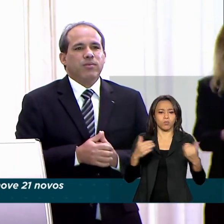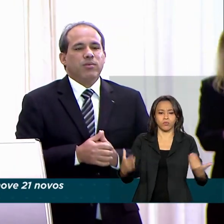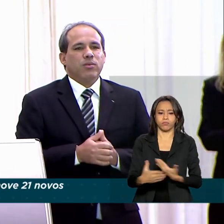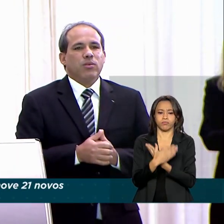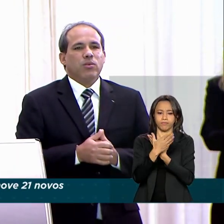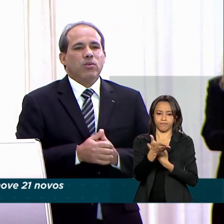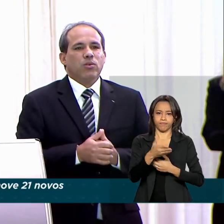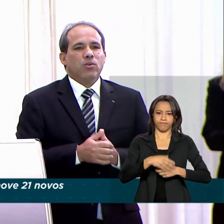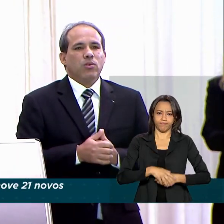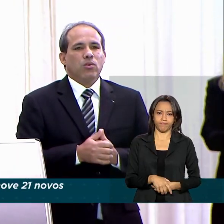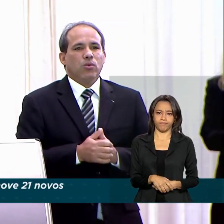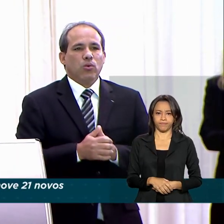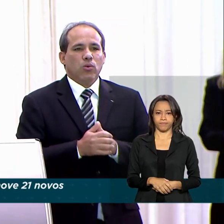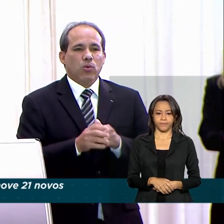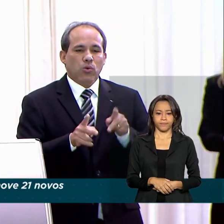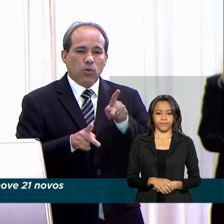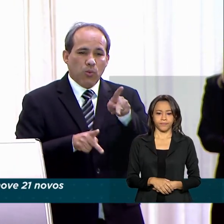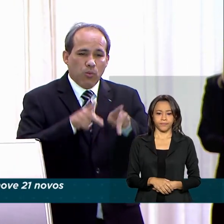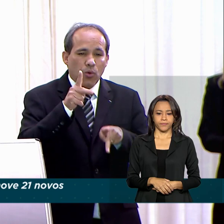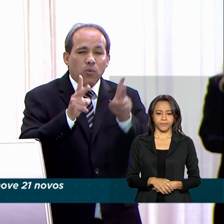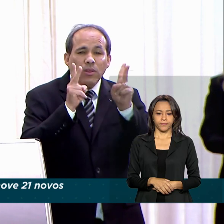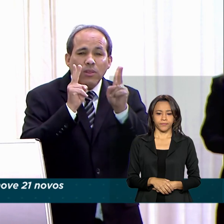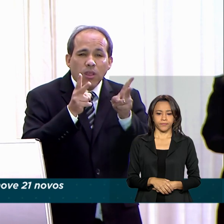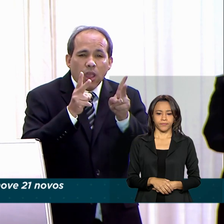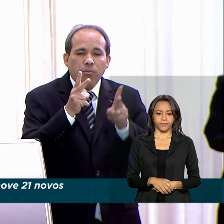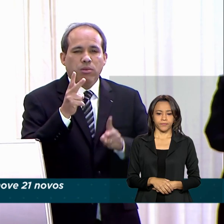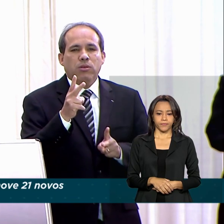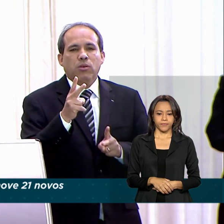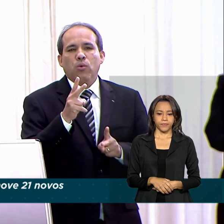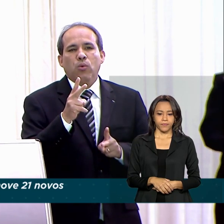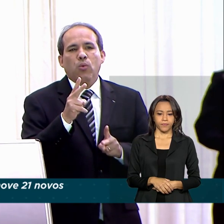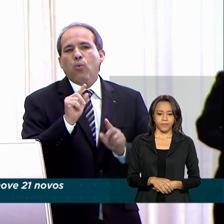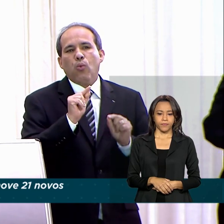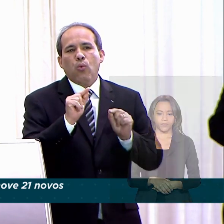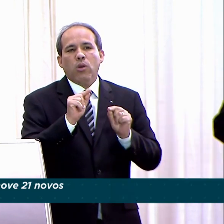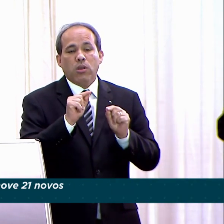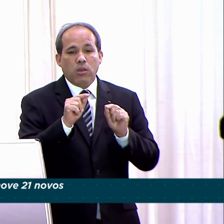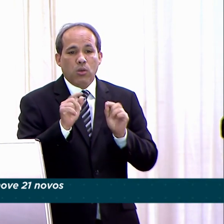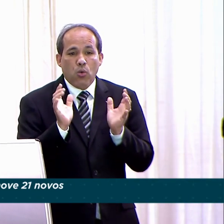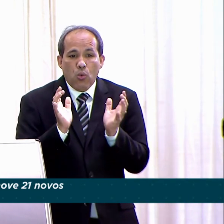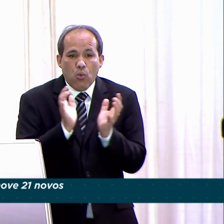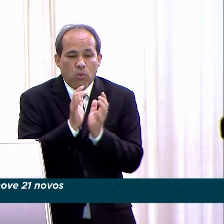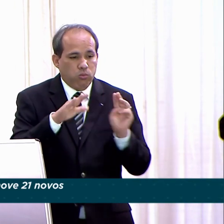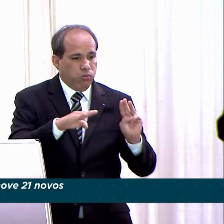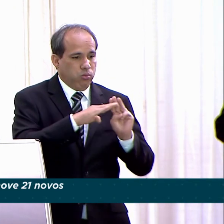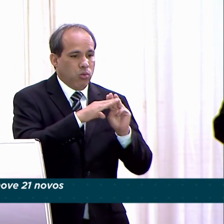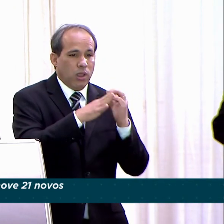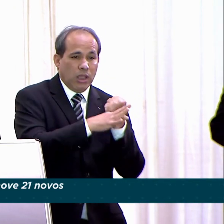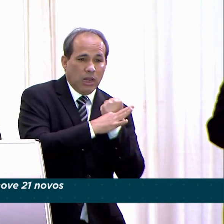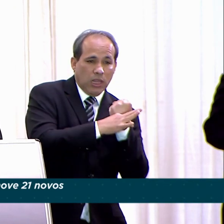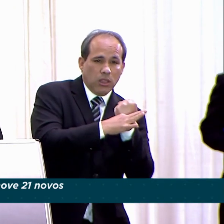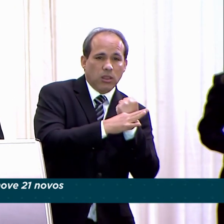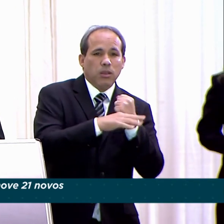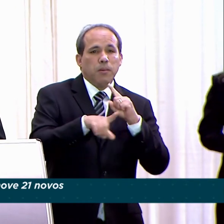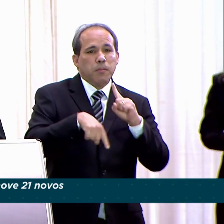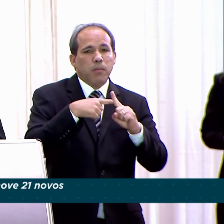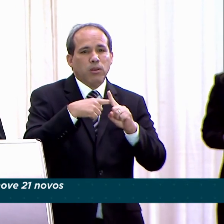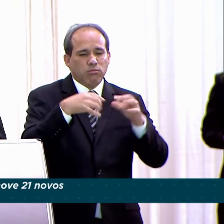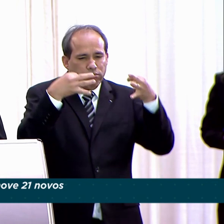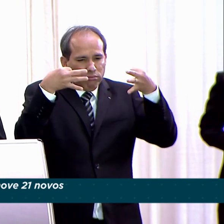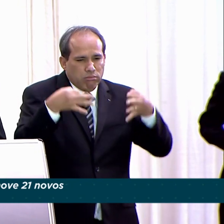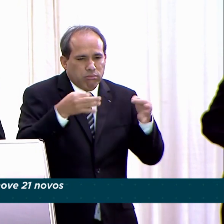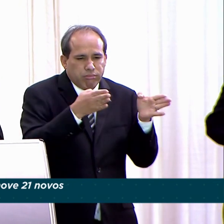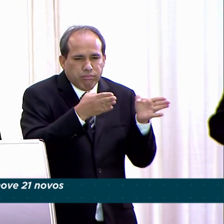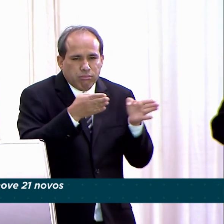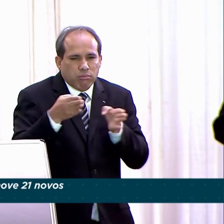povo sempre teve das Forças Armadas, além da garantia da lei e da ordem, foi a certeza da